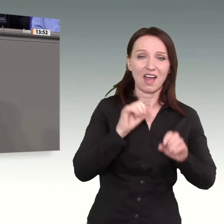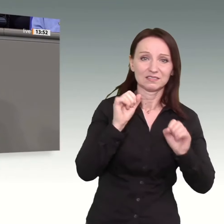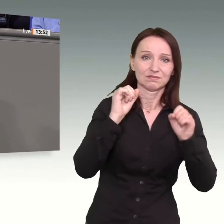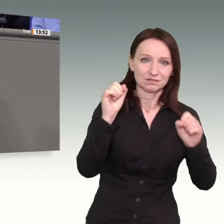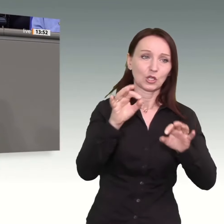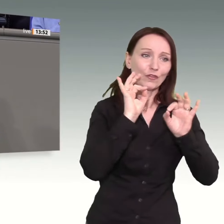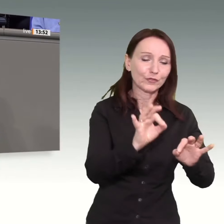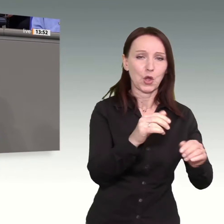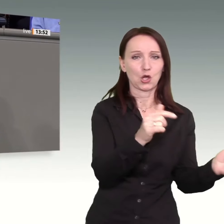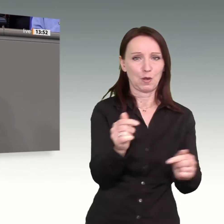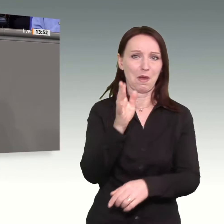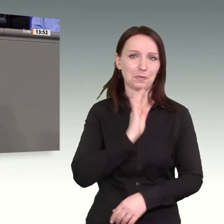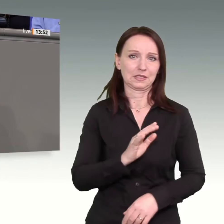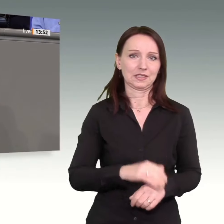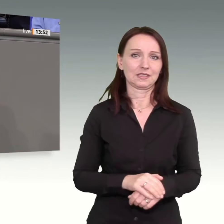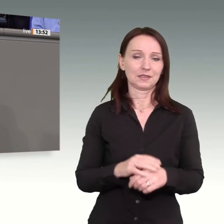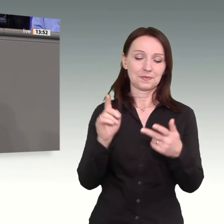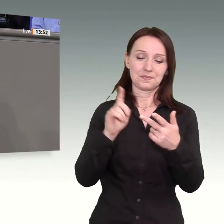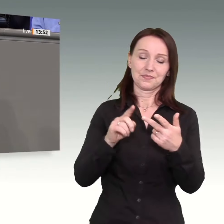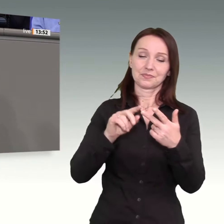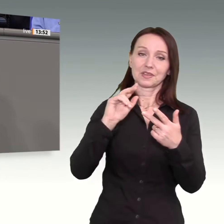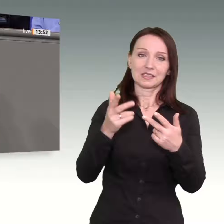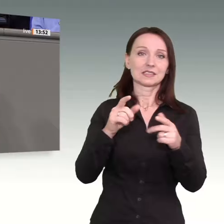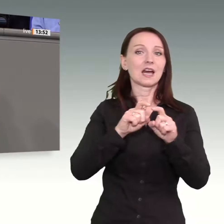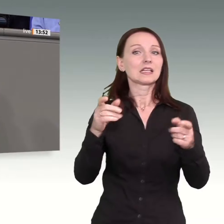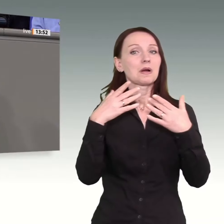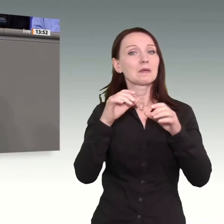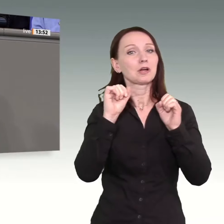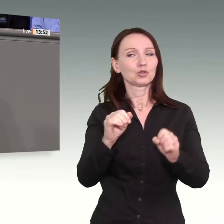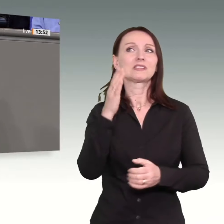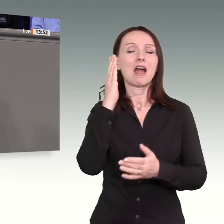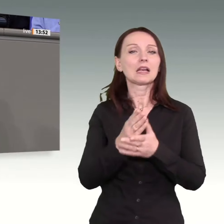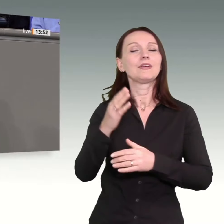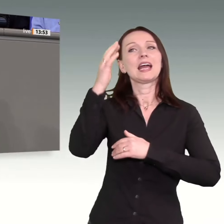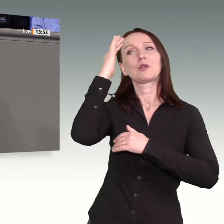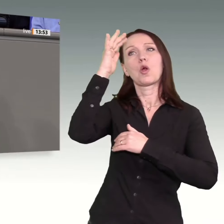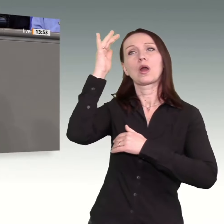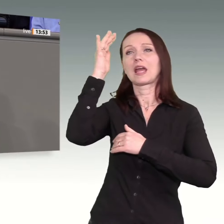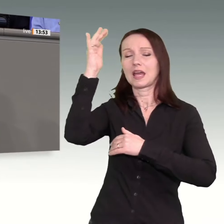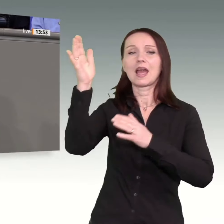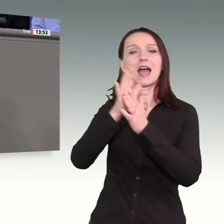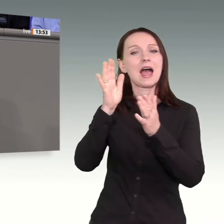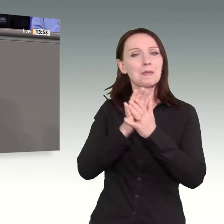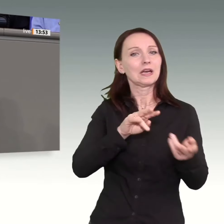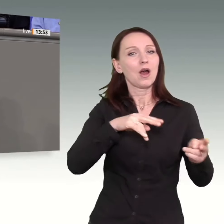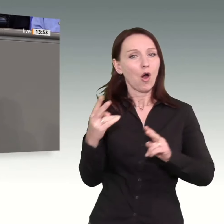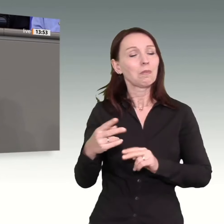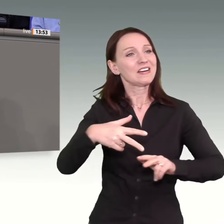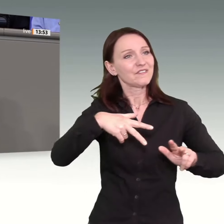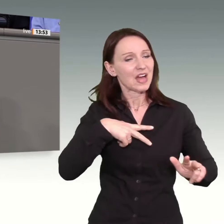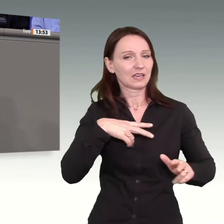drittens. Schalten Sie beim Thema Klimaschutz endlich um von Ideologie auf Wirklichkeit. Sie müssen